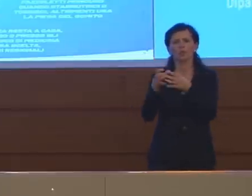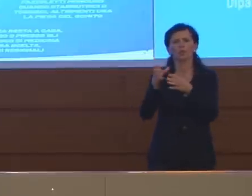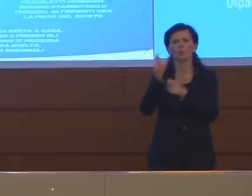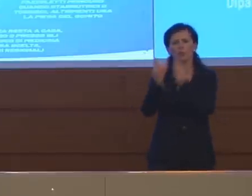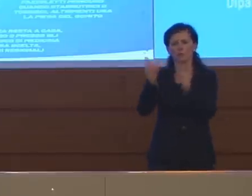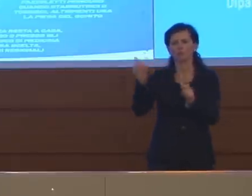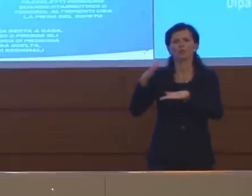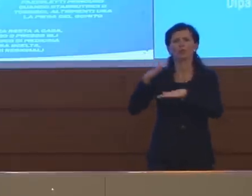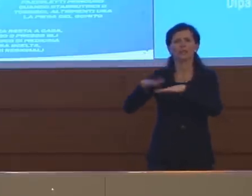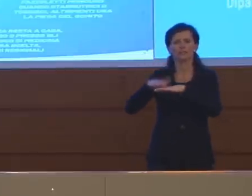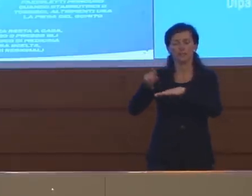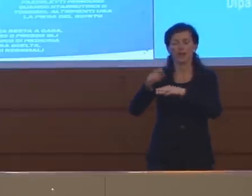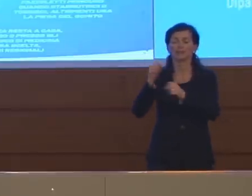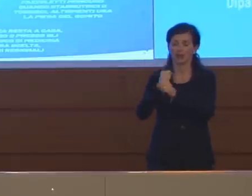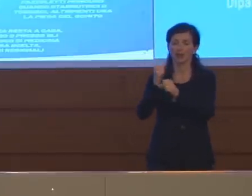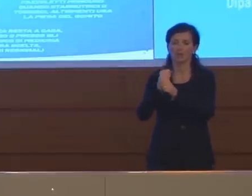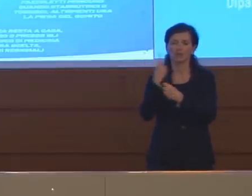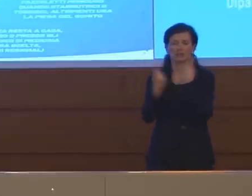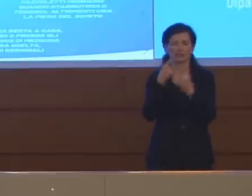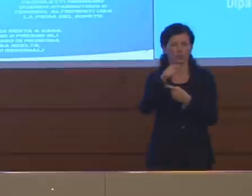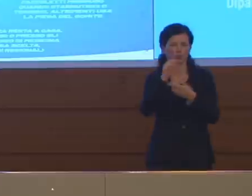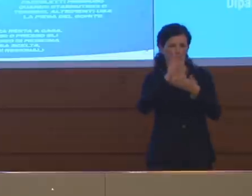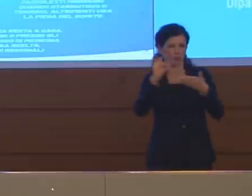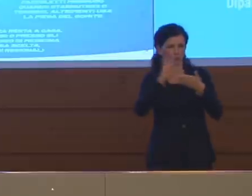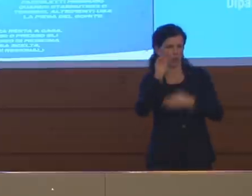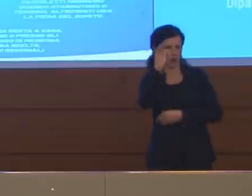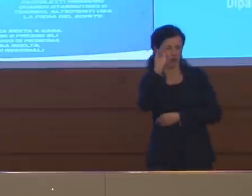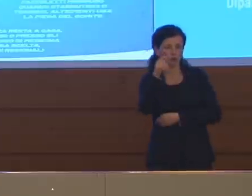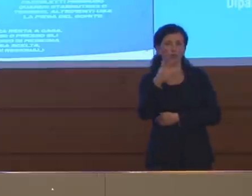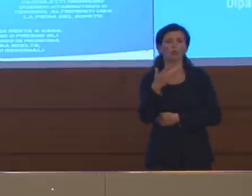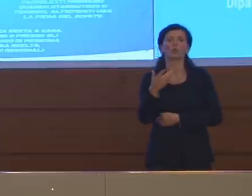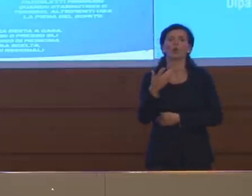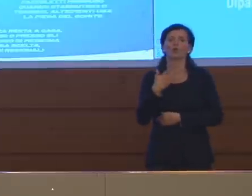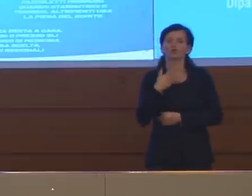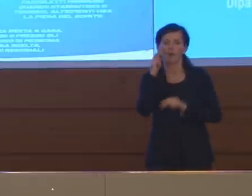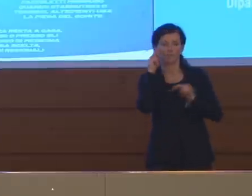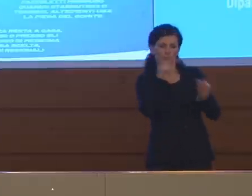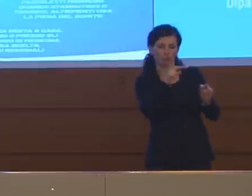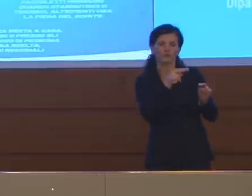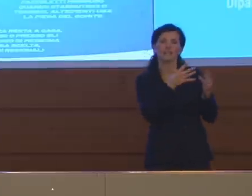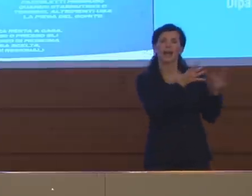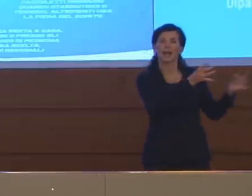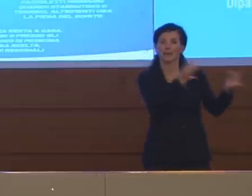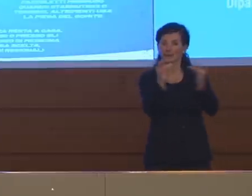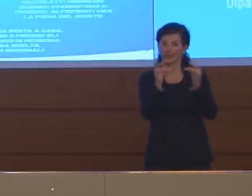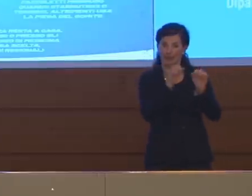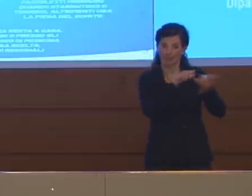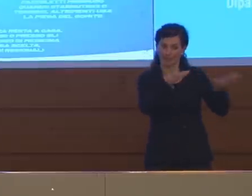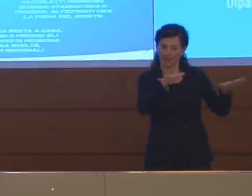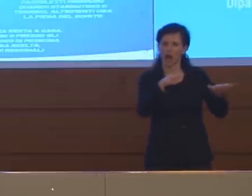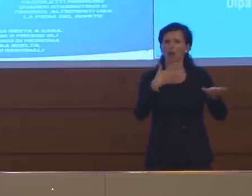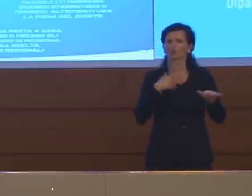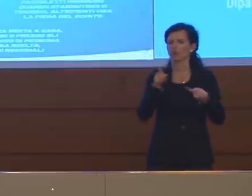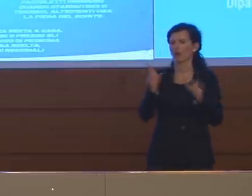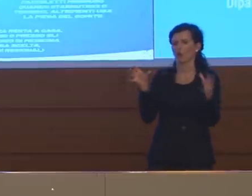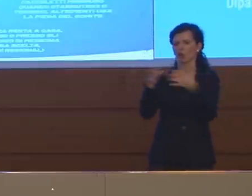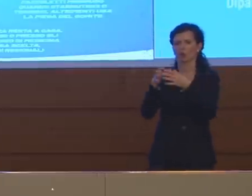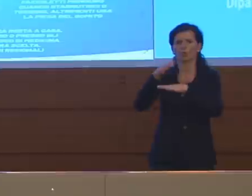e quindi io credo che da un lato l'andamento dell'epidemia dall'altro questi gruppi di esperti che stanno